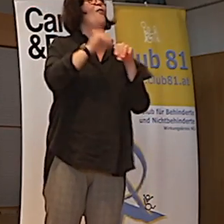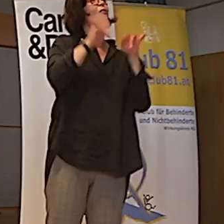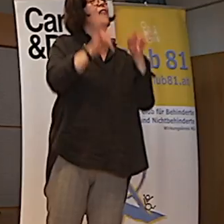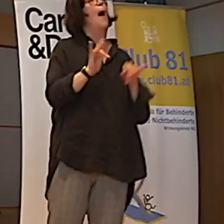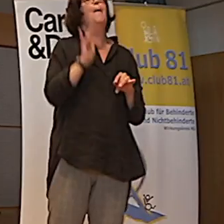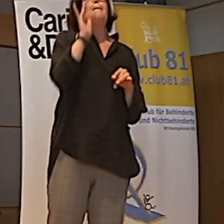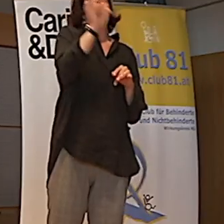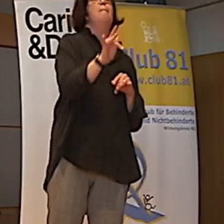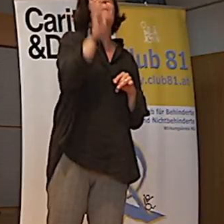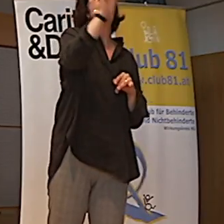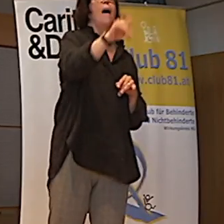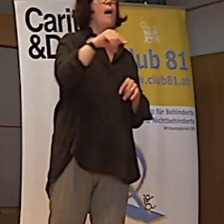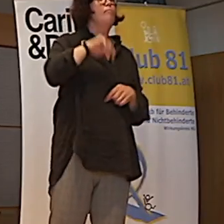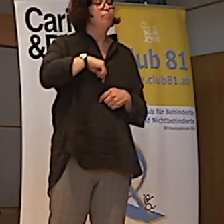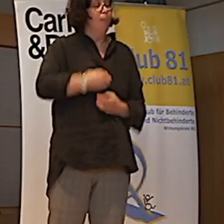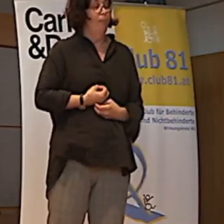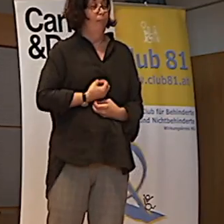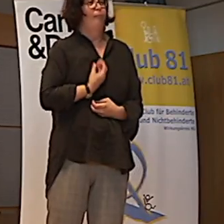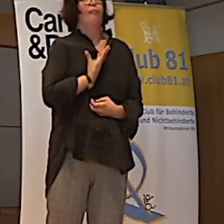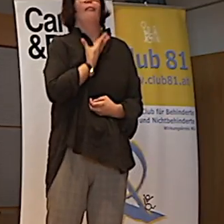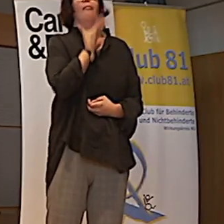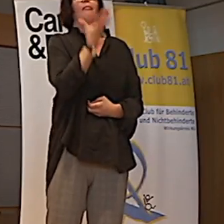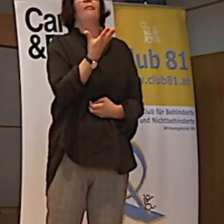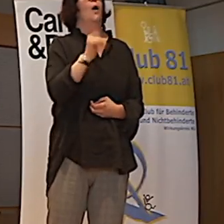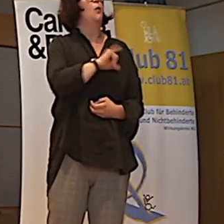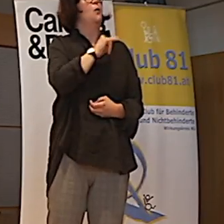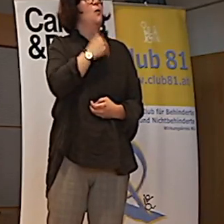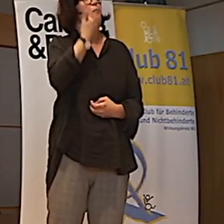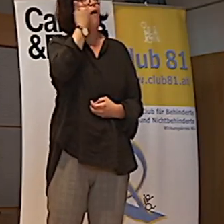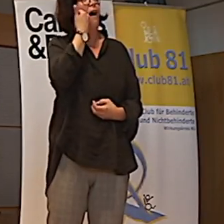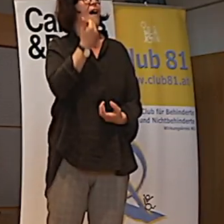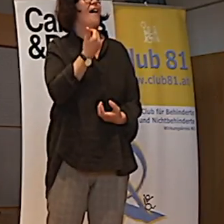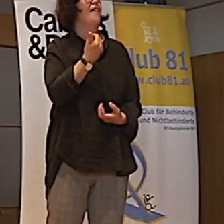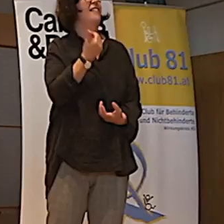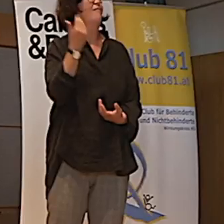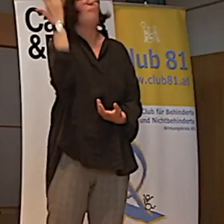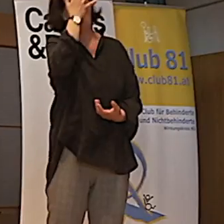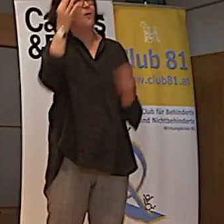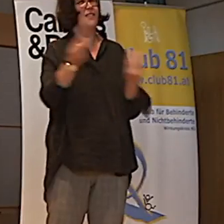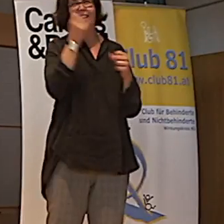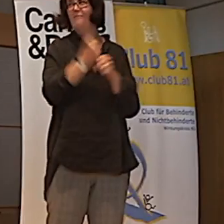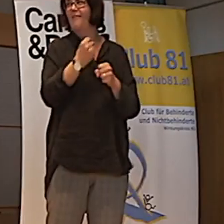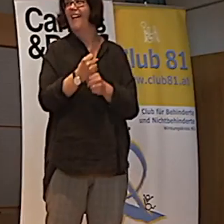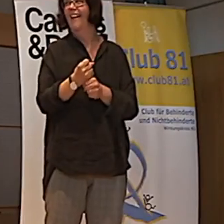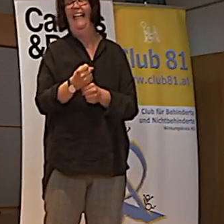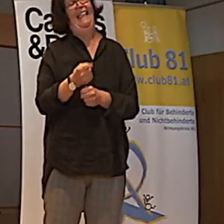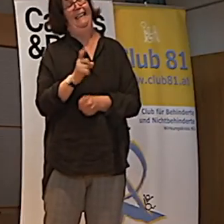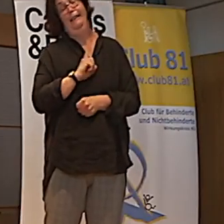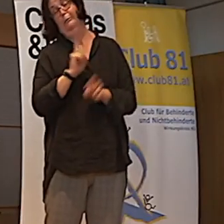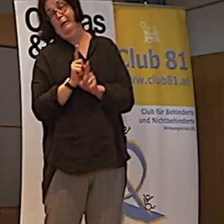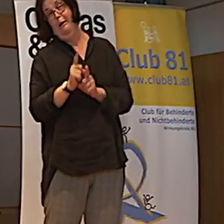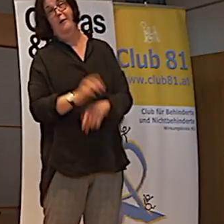Momente, die diese jungen Buben außerkrautzen aus uns, und uns dann echt dumme Sachen machen lassen, oder? Also mir geht es leider auch so.